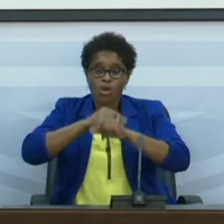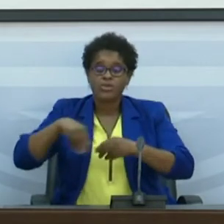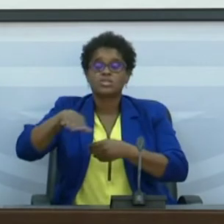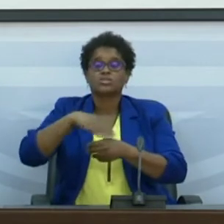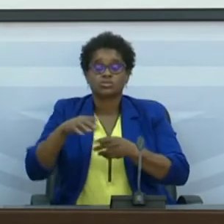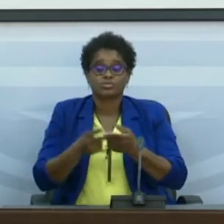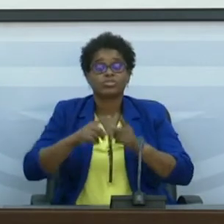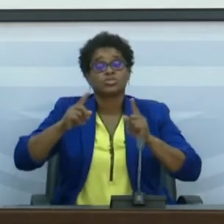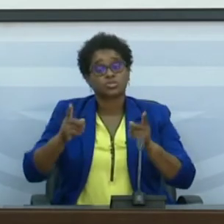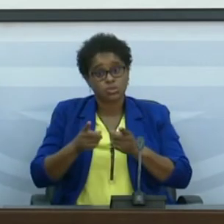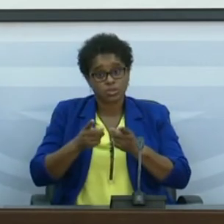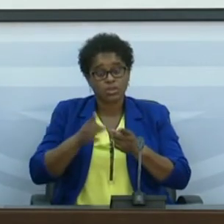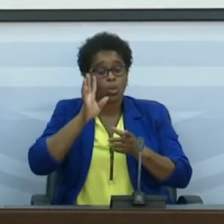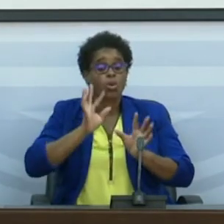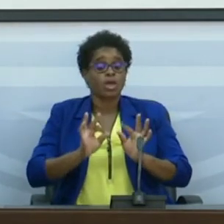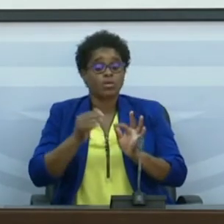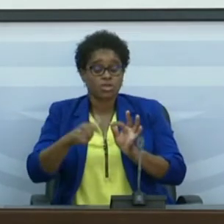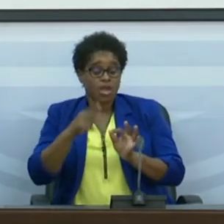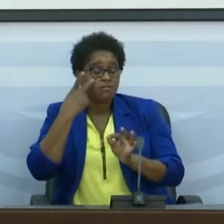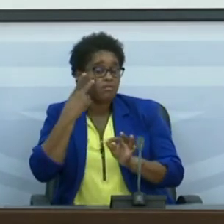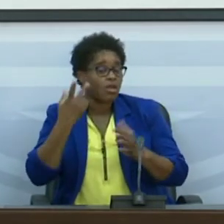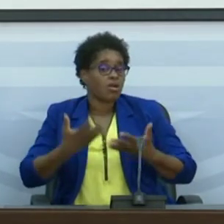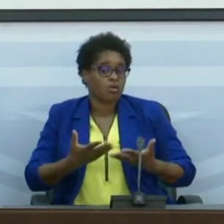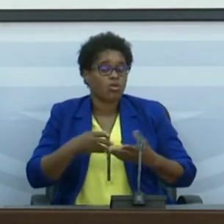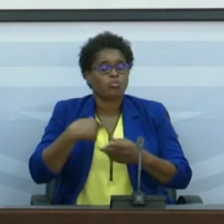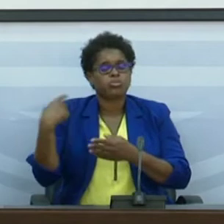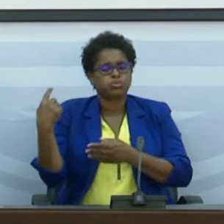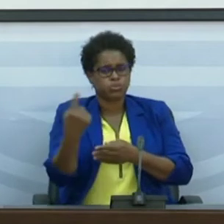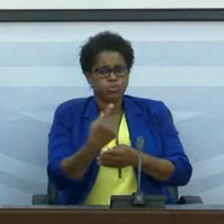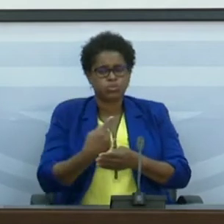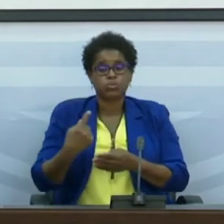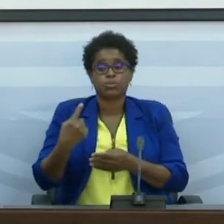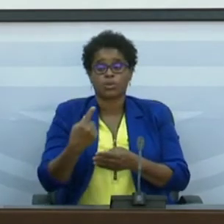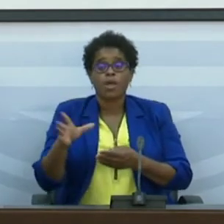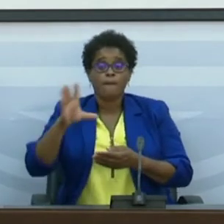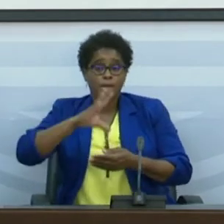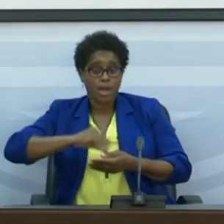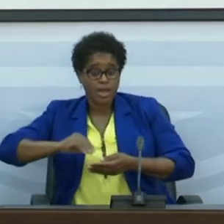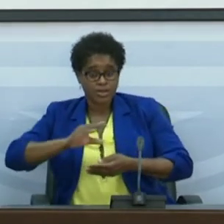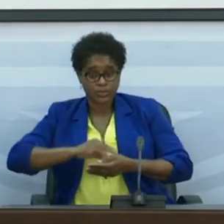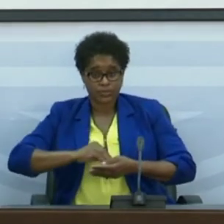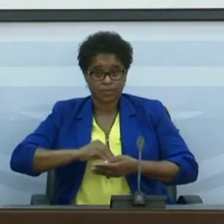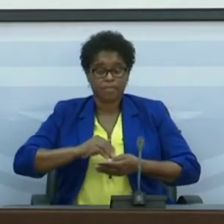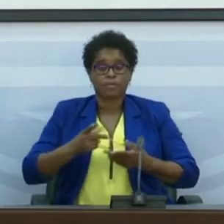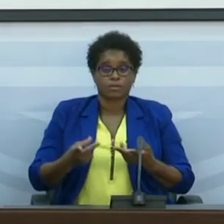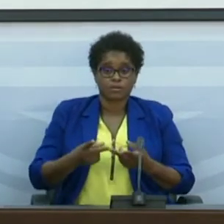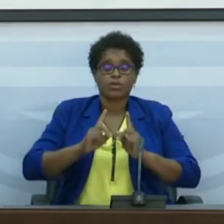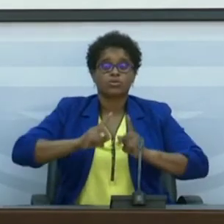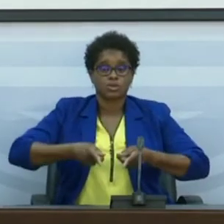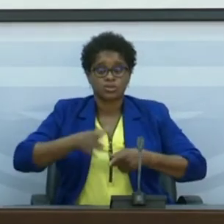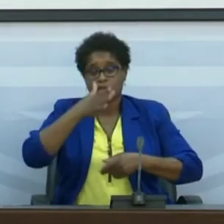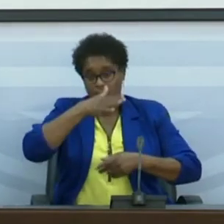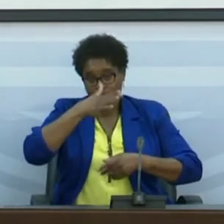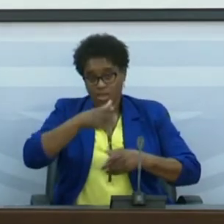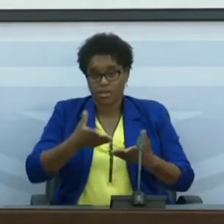temos estado a viver, e uma demora, ainda mais, na questão da retoma das atividades